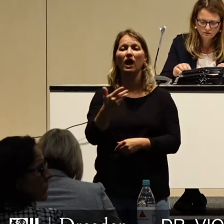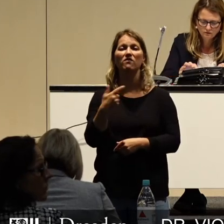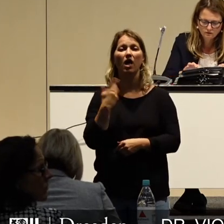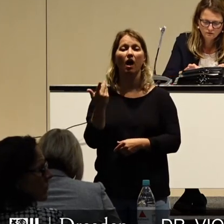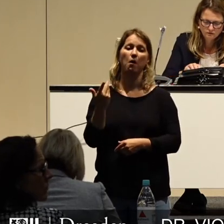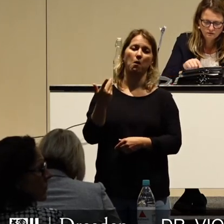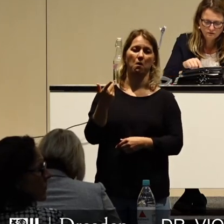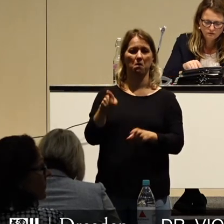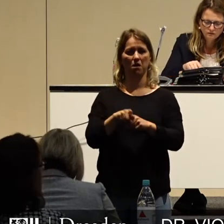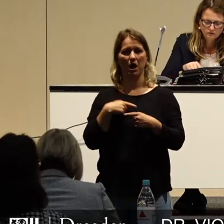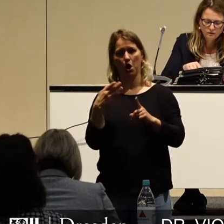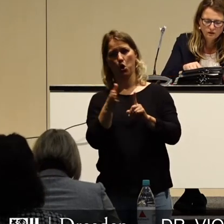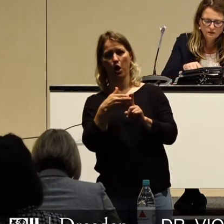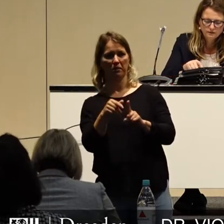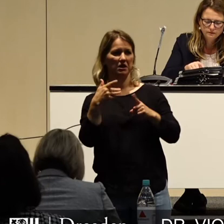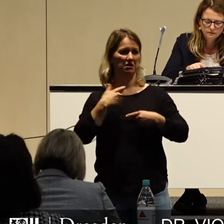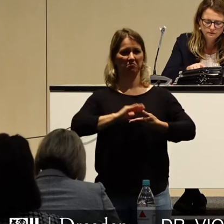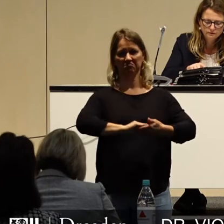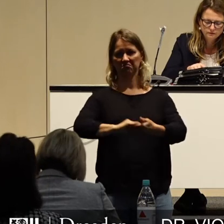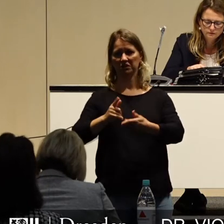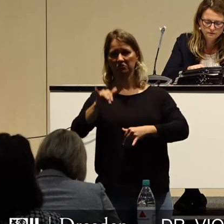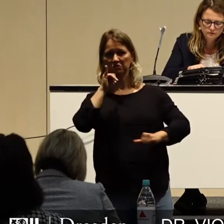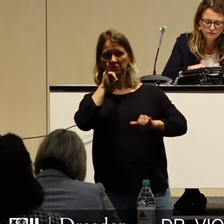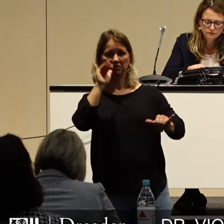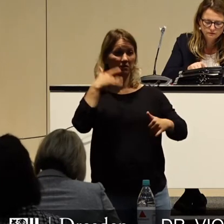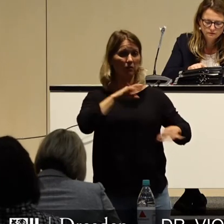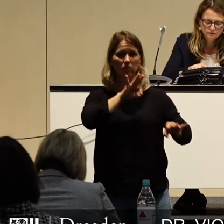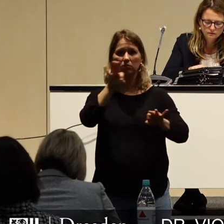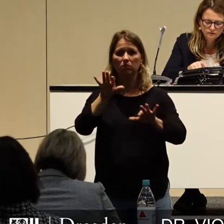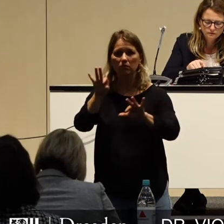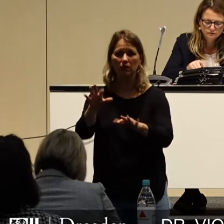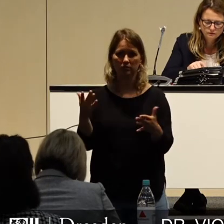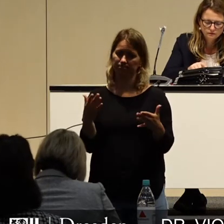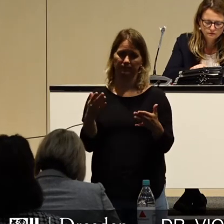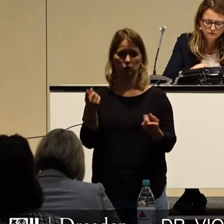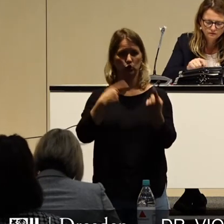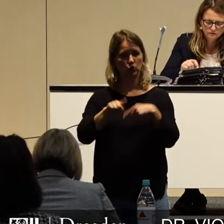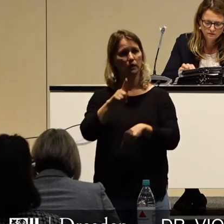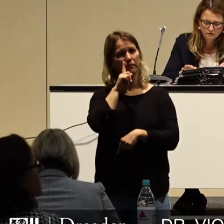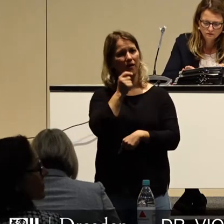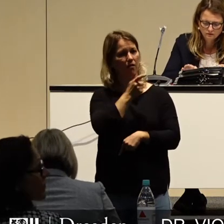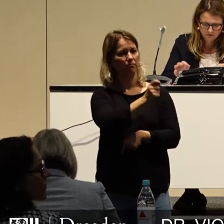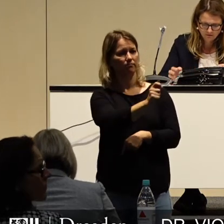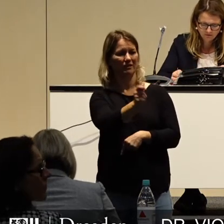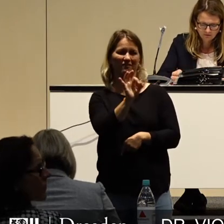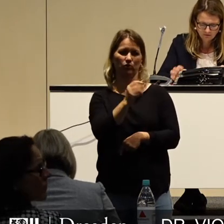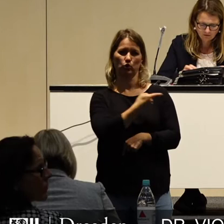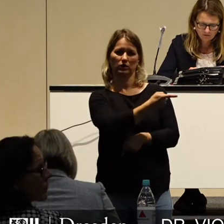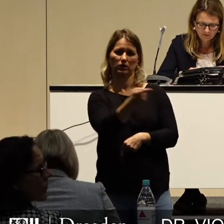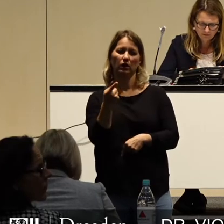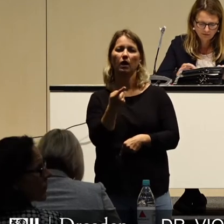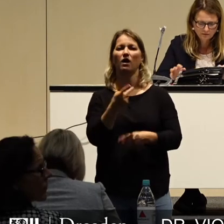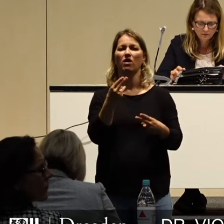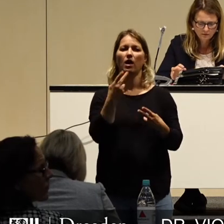lobbyistisch gut vernetzt schreien können, sondern auch zu den Bürgerinnen und Bürgern unserer Stadt, die zu